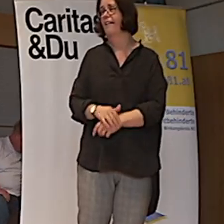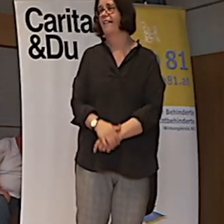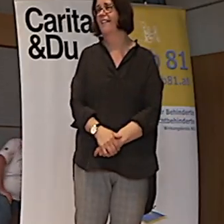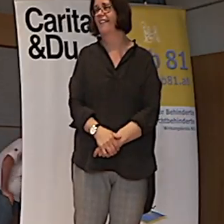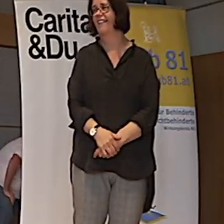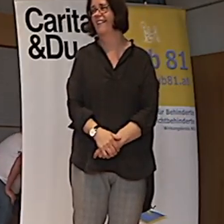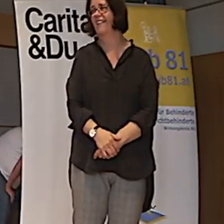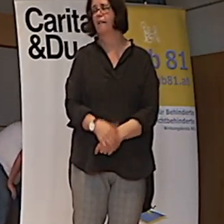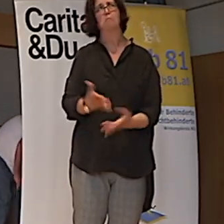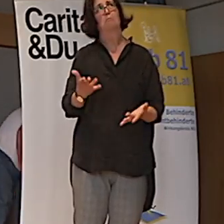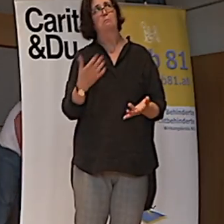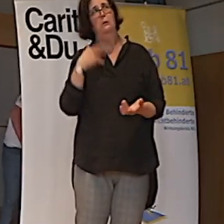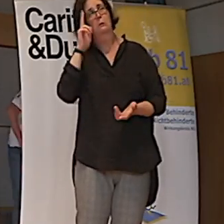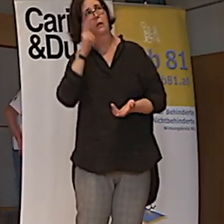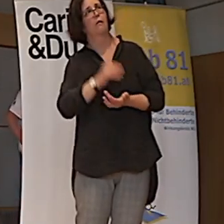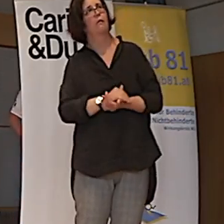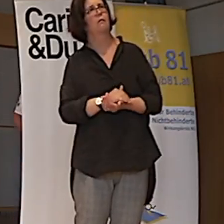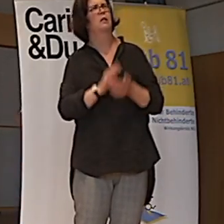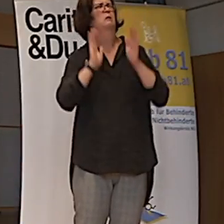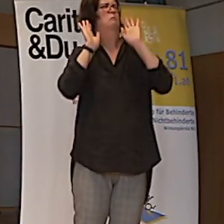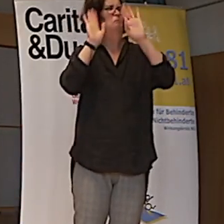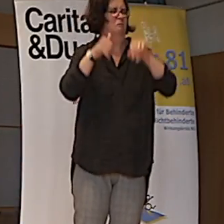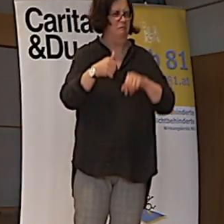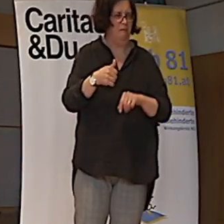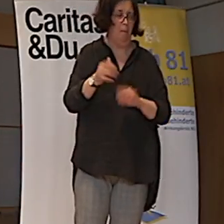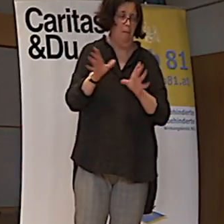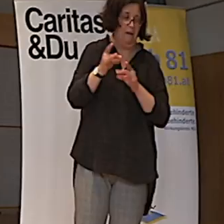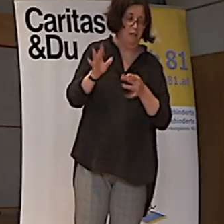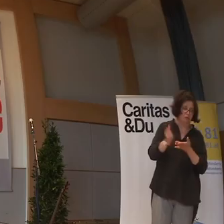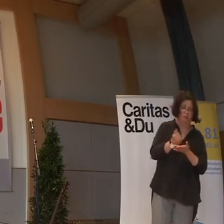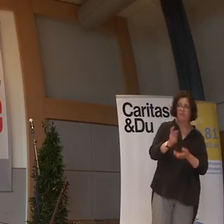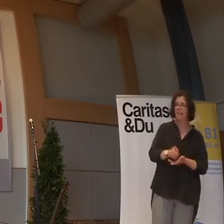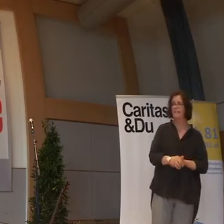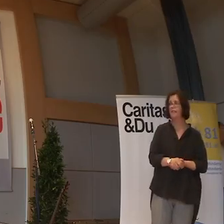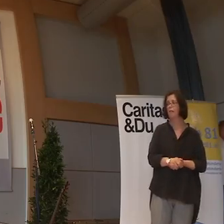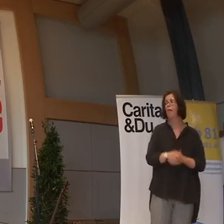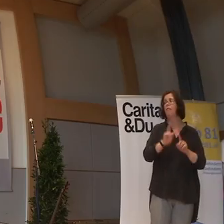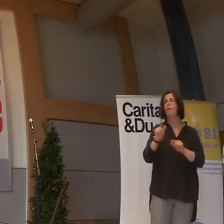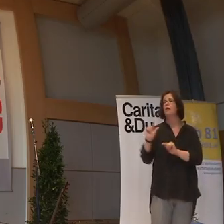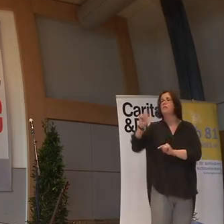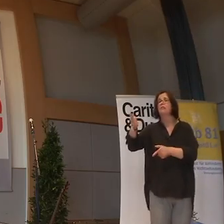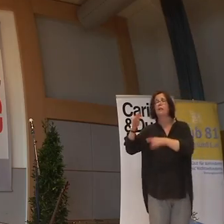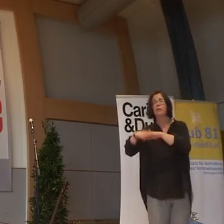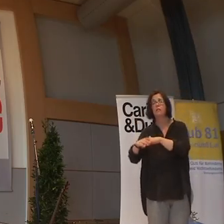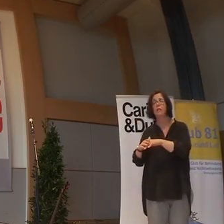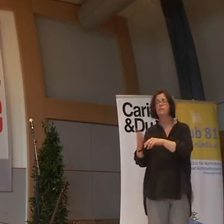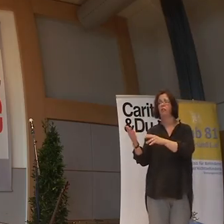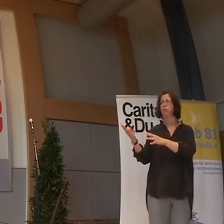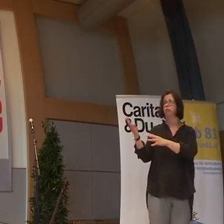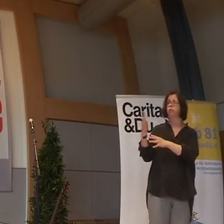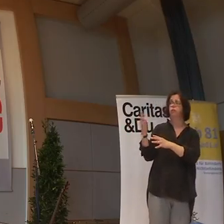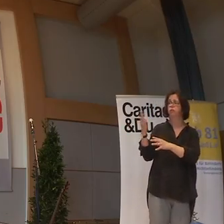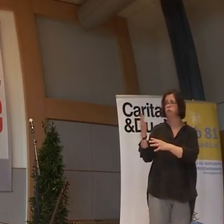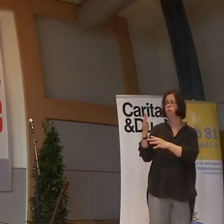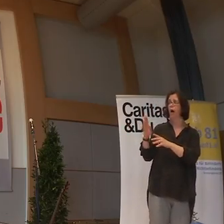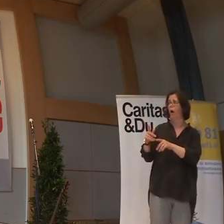Und irgendwie denke ich mir, das geht sich schon noch aus. Und da kommt der zweite Barocker. Der